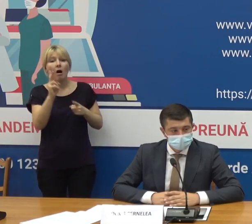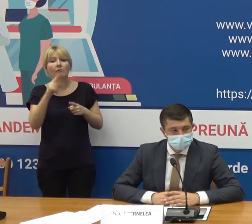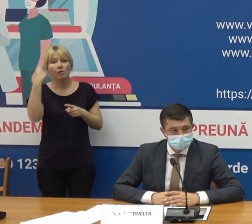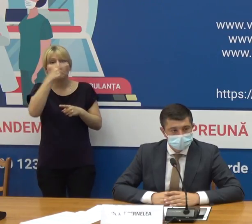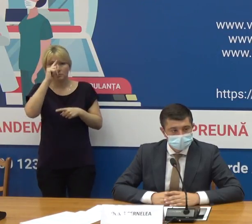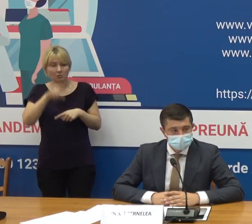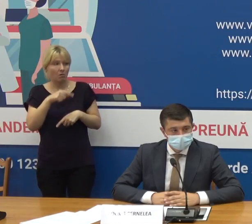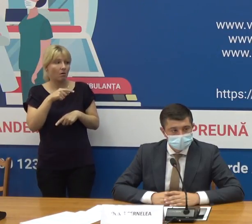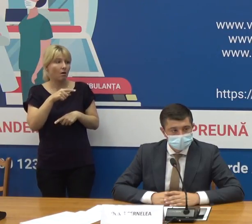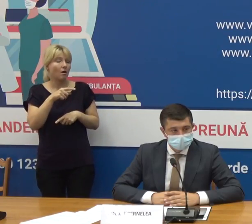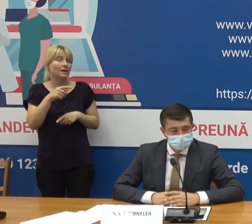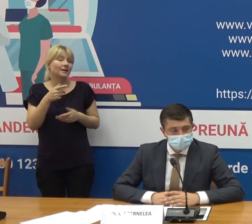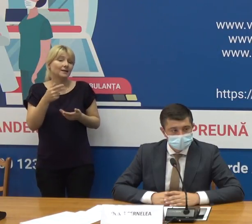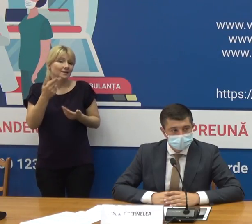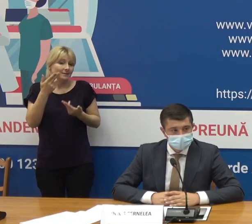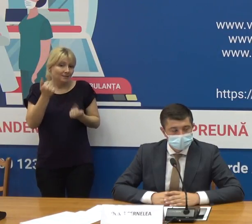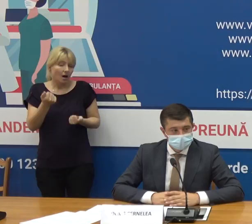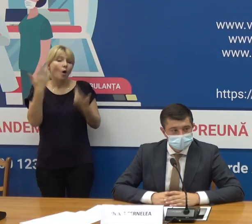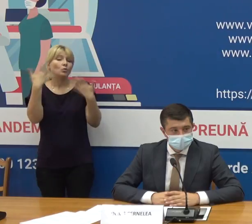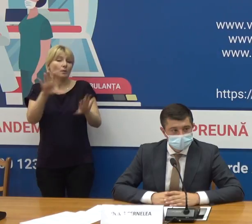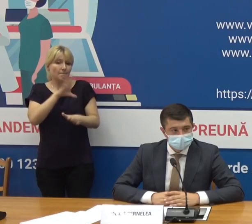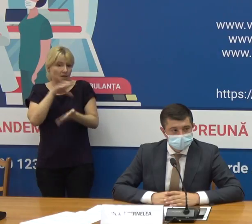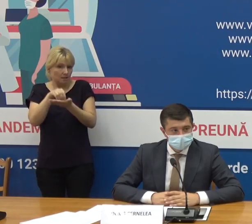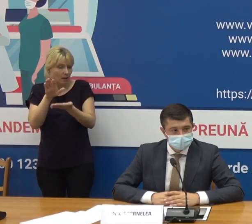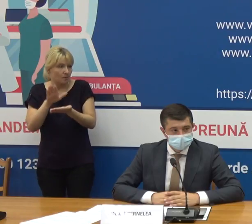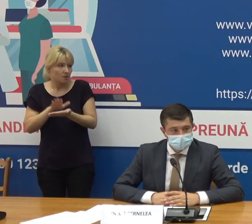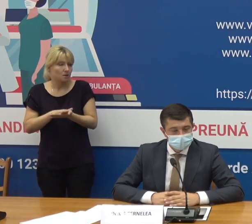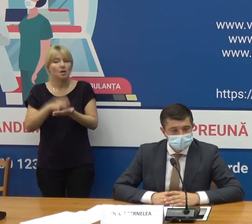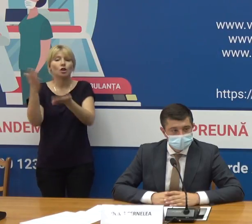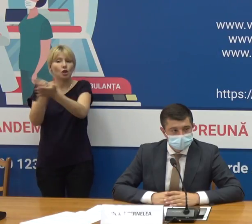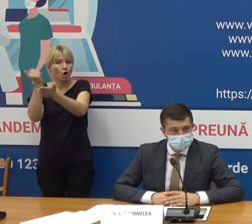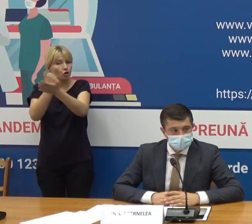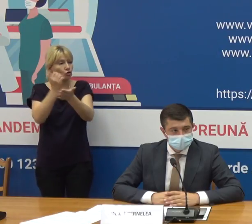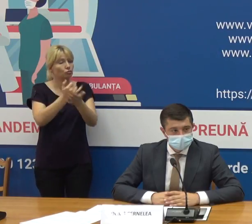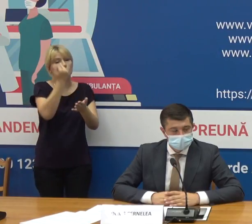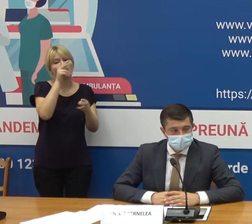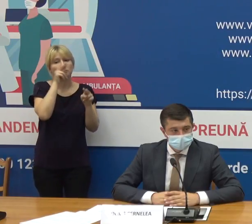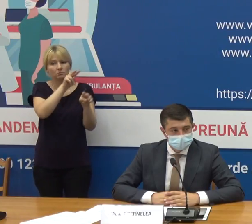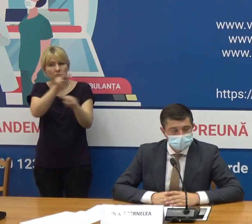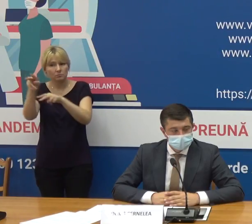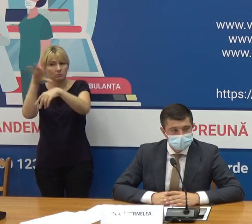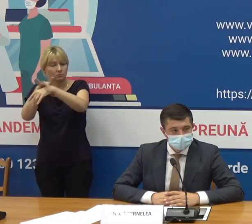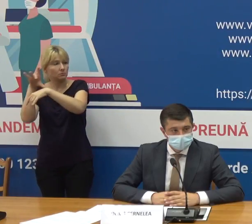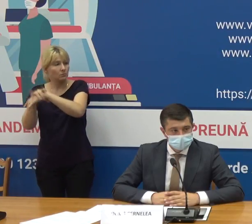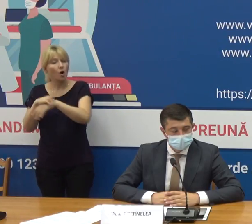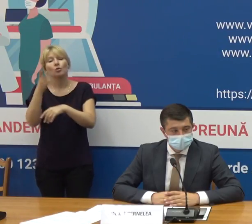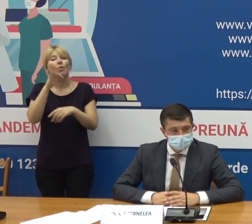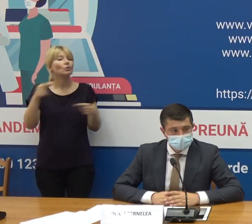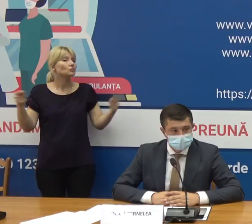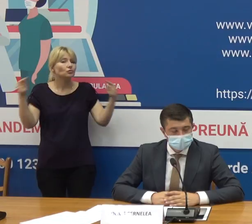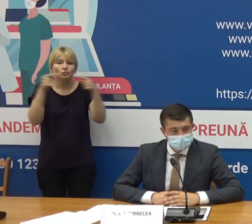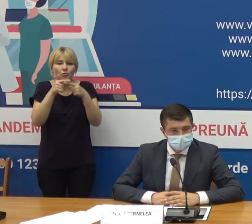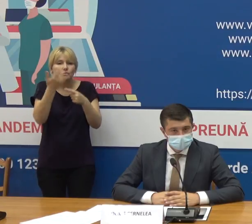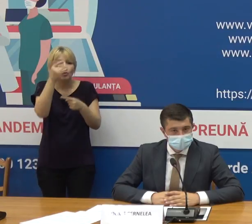bine contactii toți au fost stabiliți și supos și monitorizării un număr exact nu putem să vă dăm dar